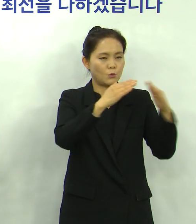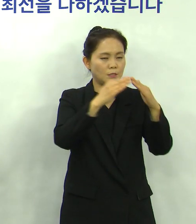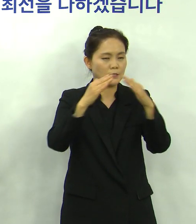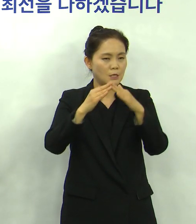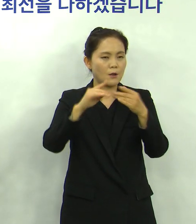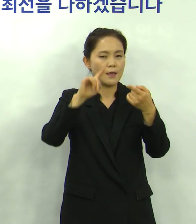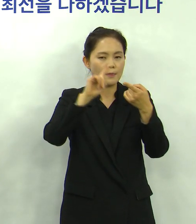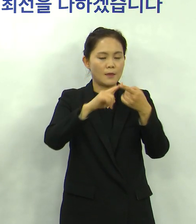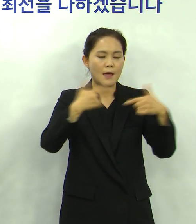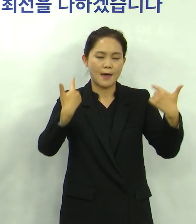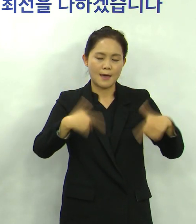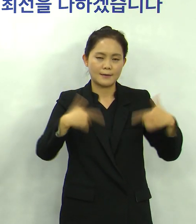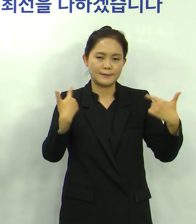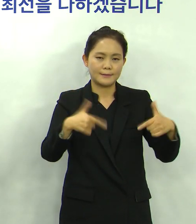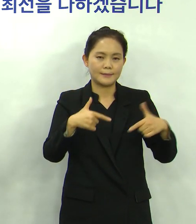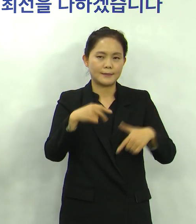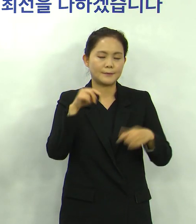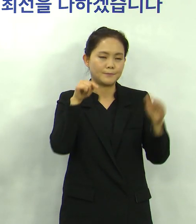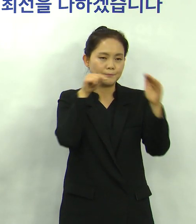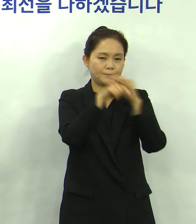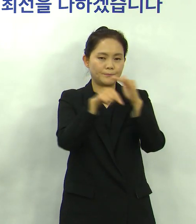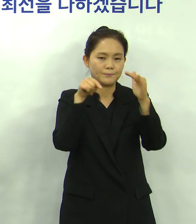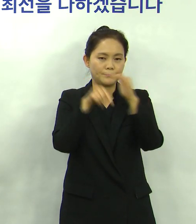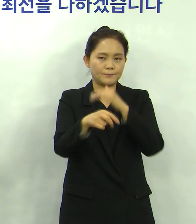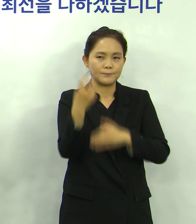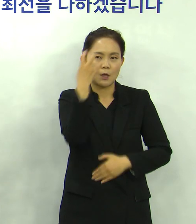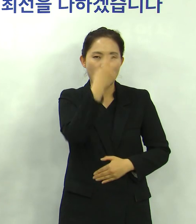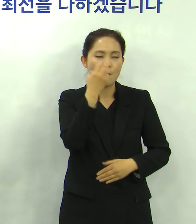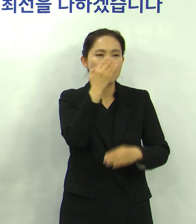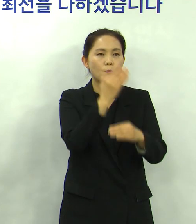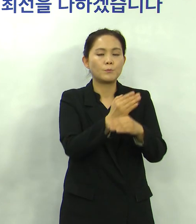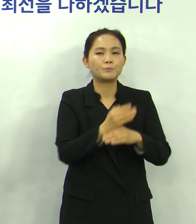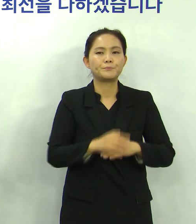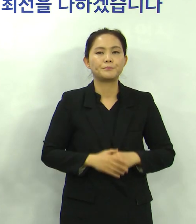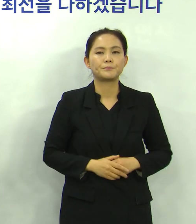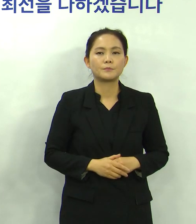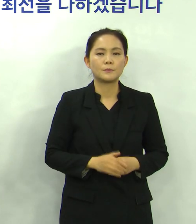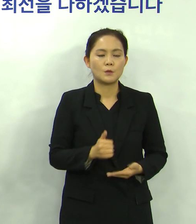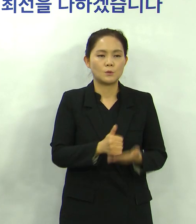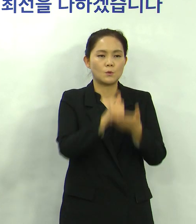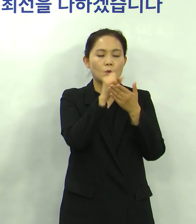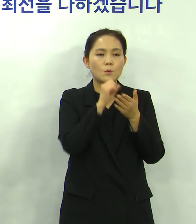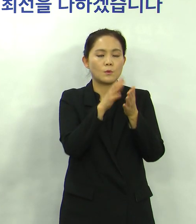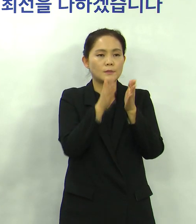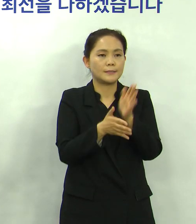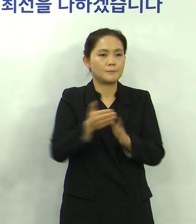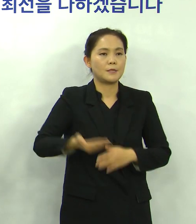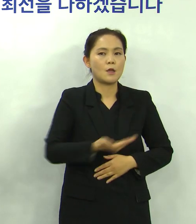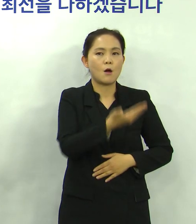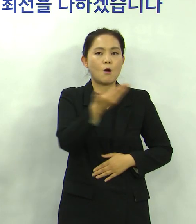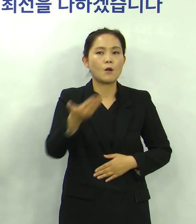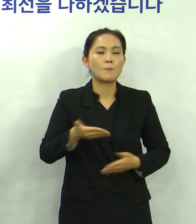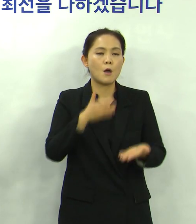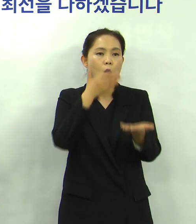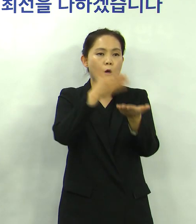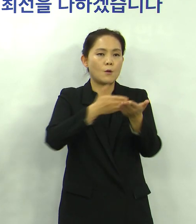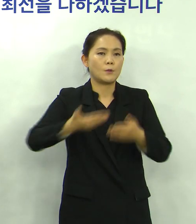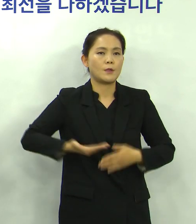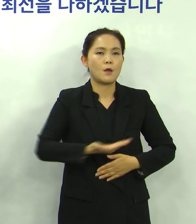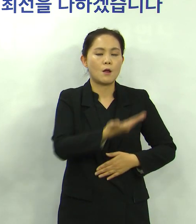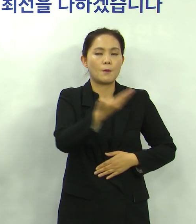매일 행정명령 이행 여부를 점검하고 있습니다 존경하는 시민 여러분 그리고 언론인 여러분